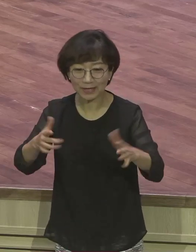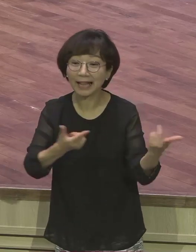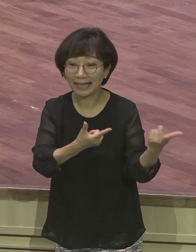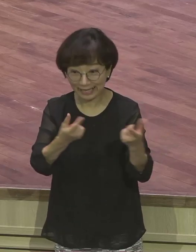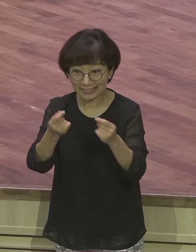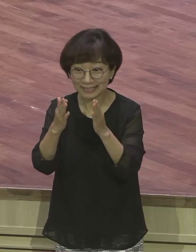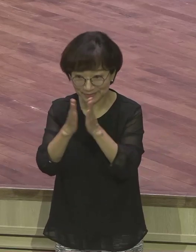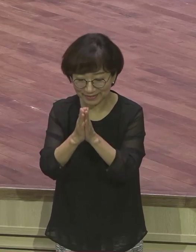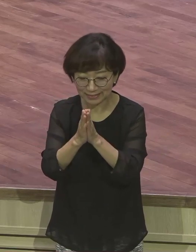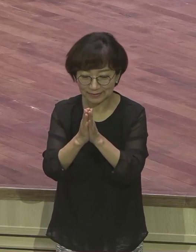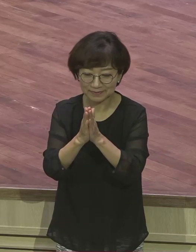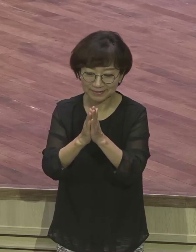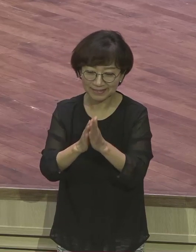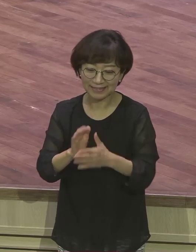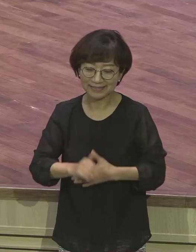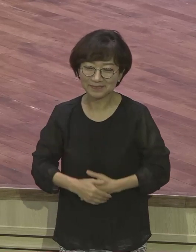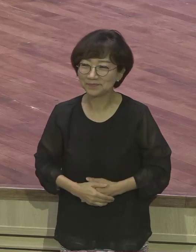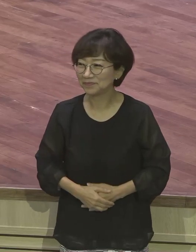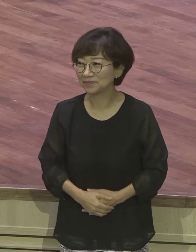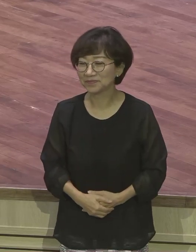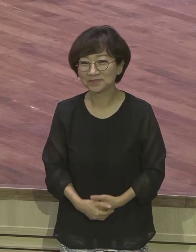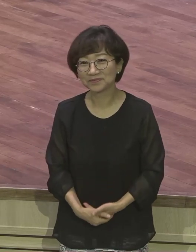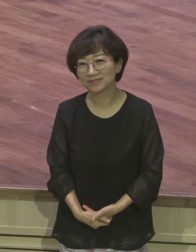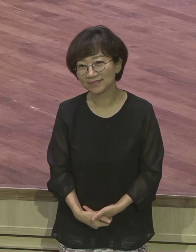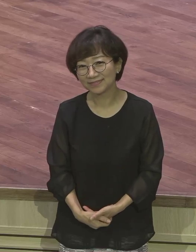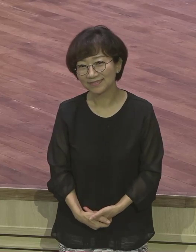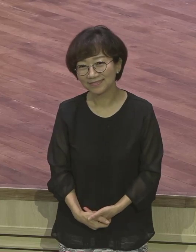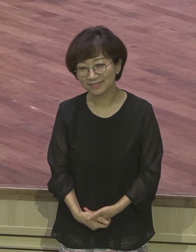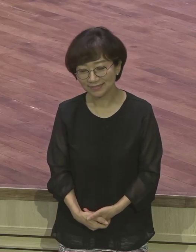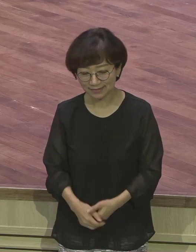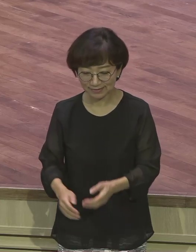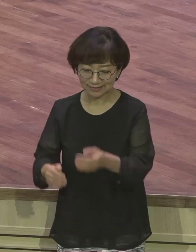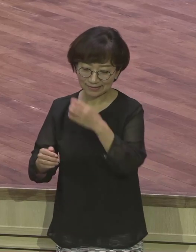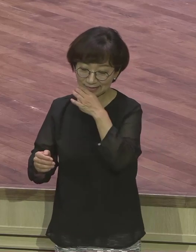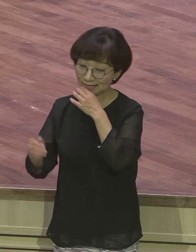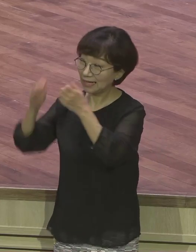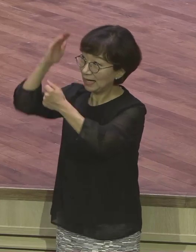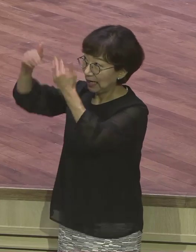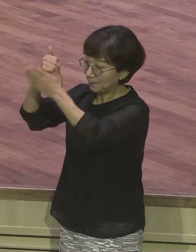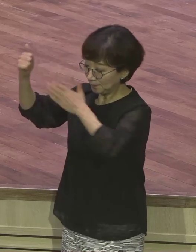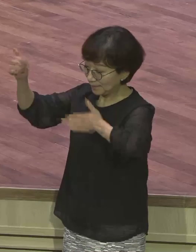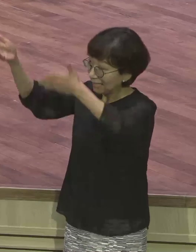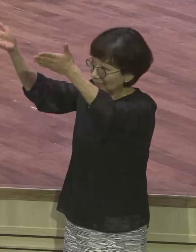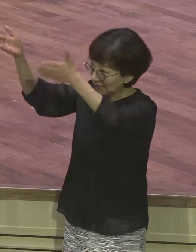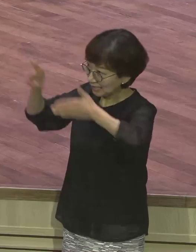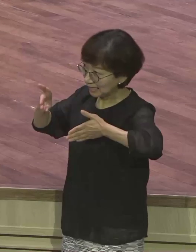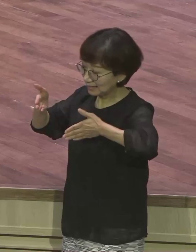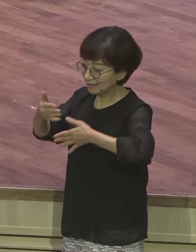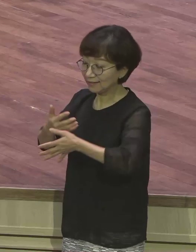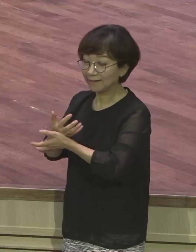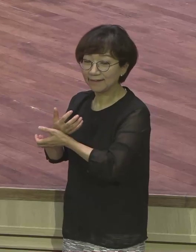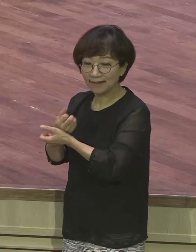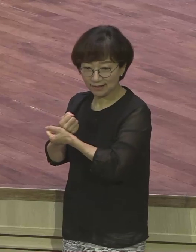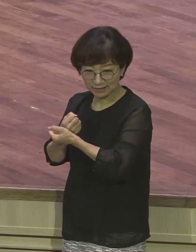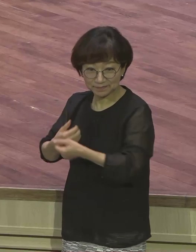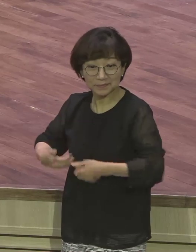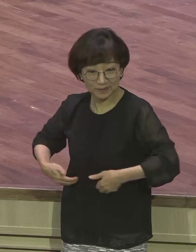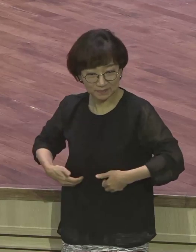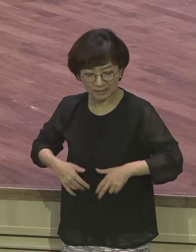하나님 앞에 언약적 꿈이셔 하나님 내게 이명계약이 있어야 주시옵소서 늘 내게 지금 어려움 있지만 여러